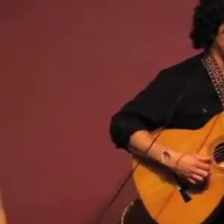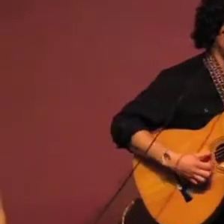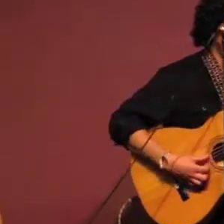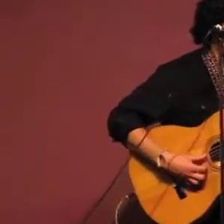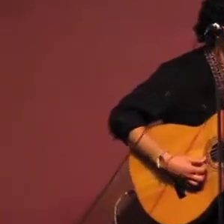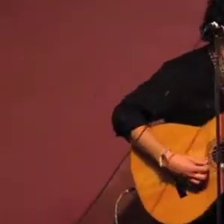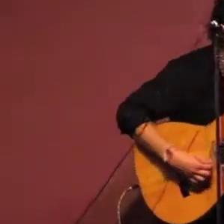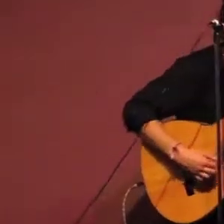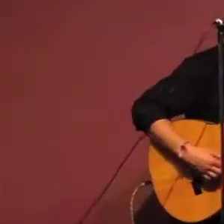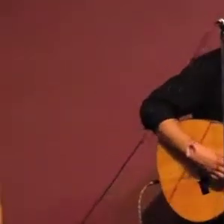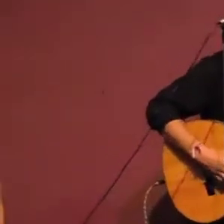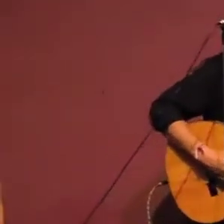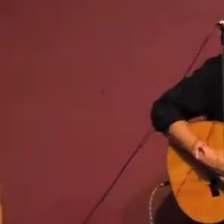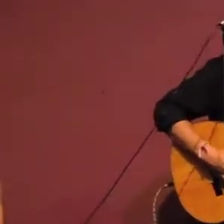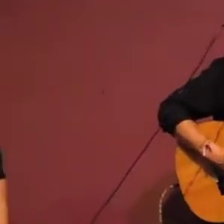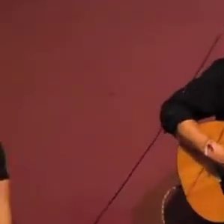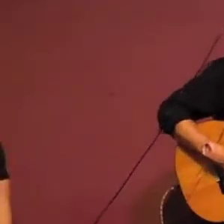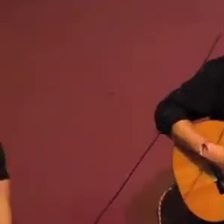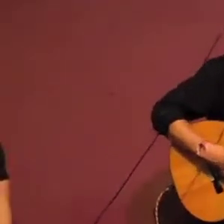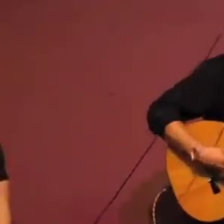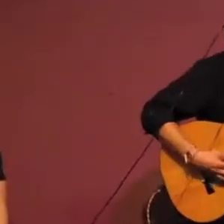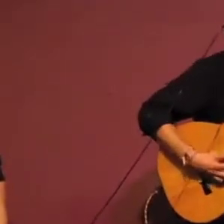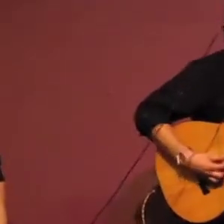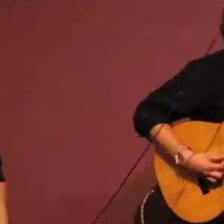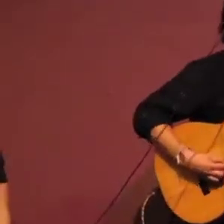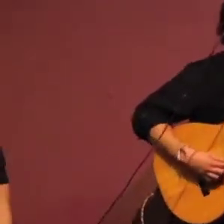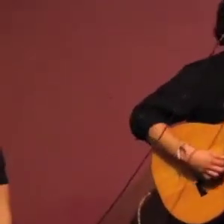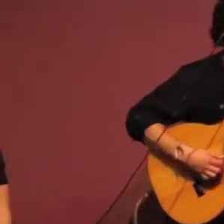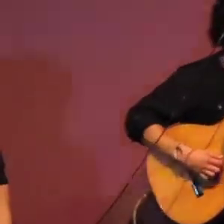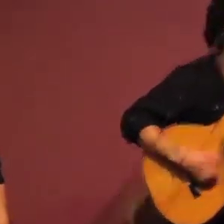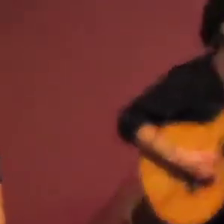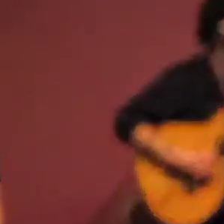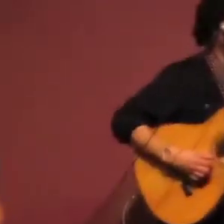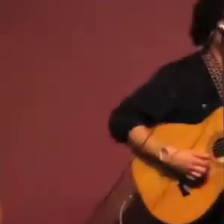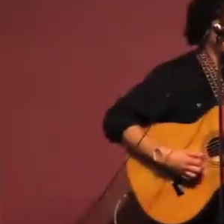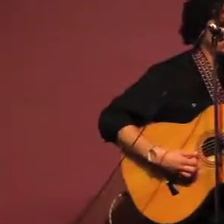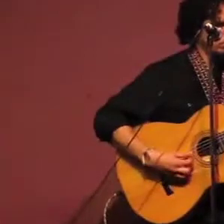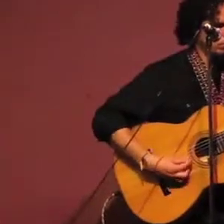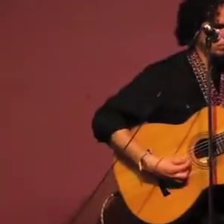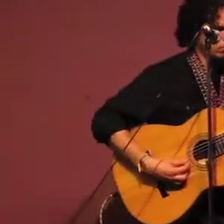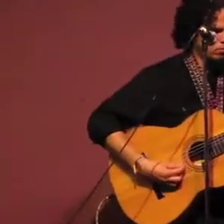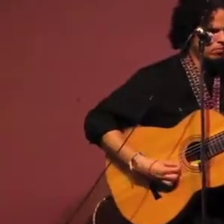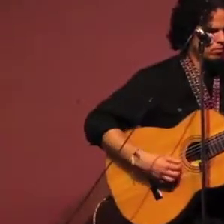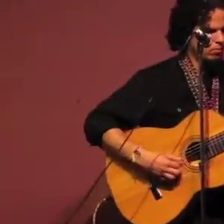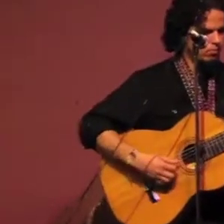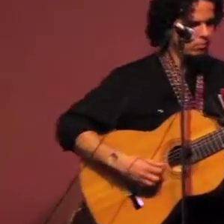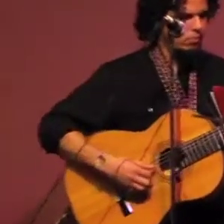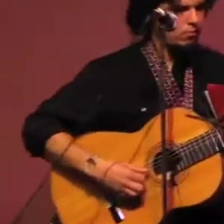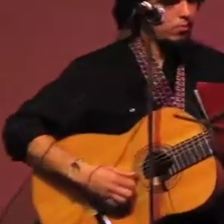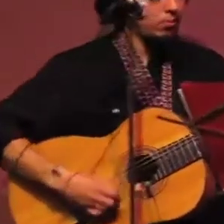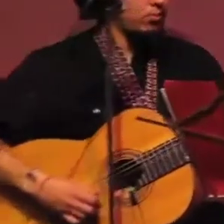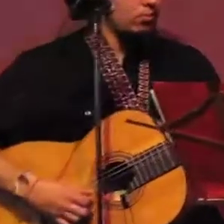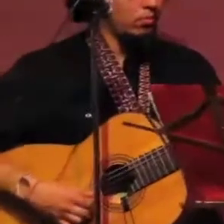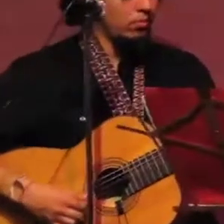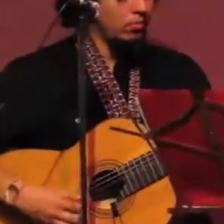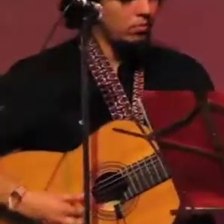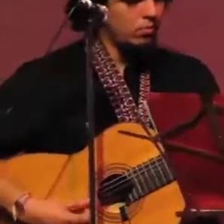Si no creyeron en la locura De la garganta del